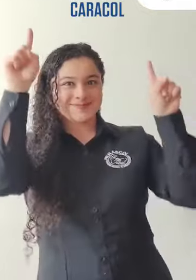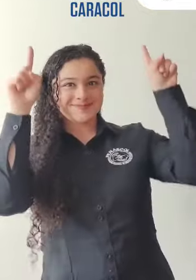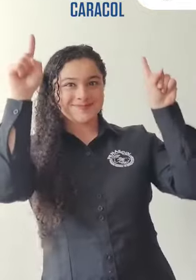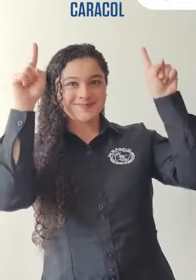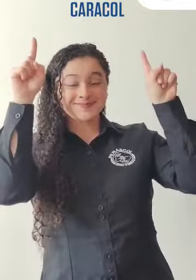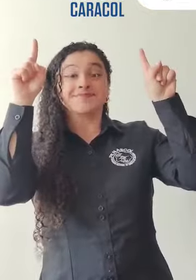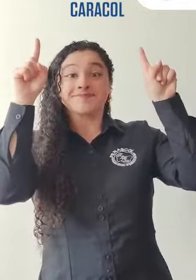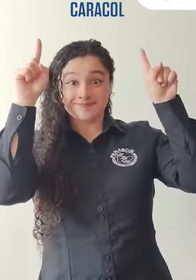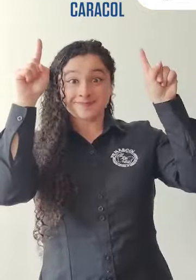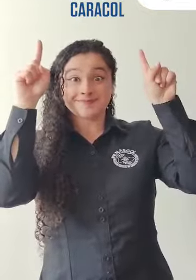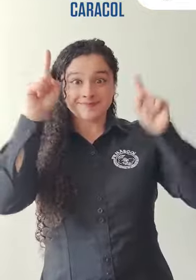Vean,